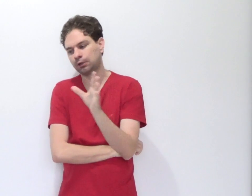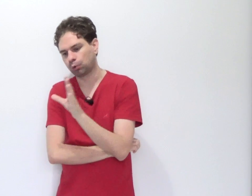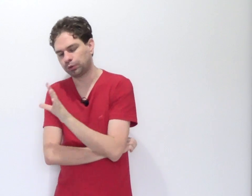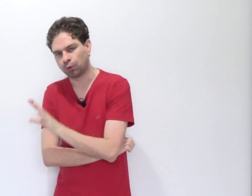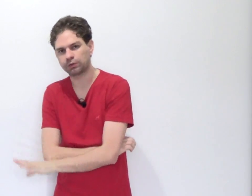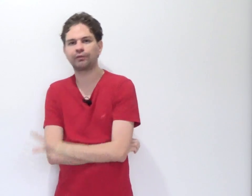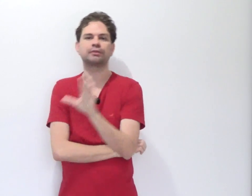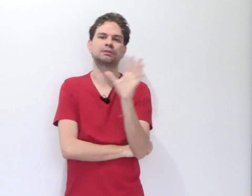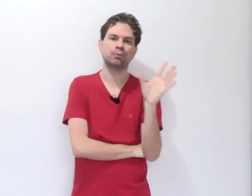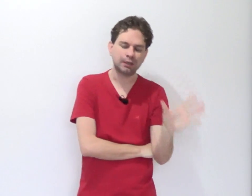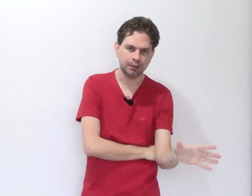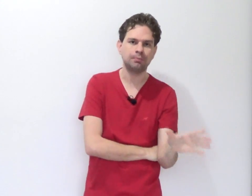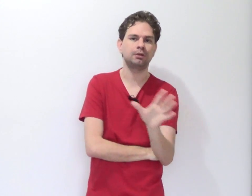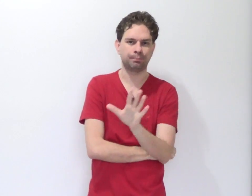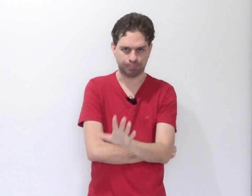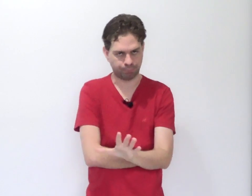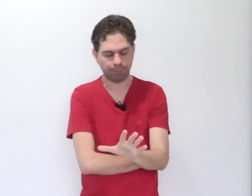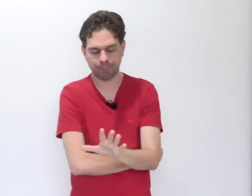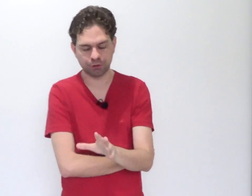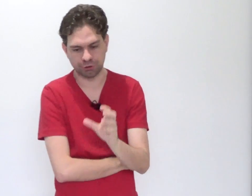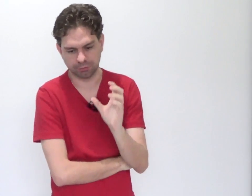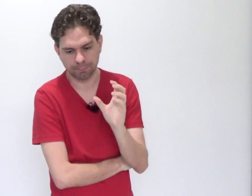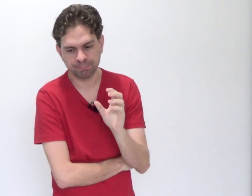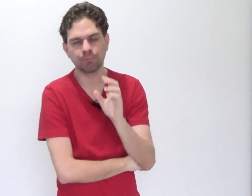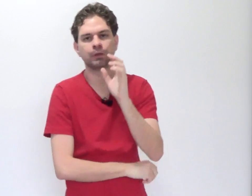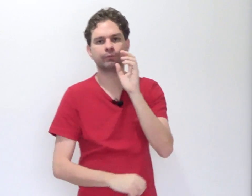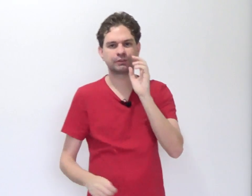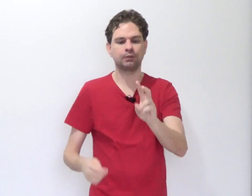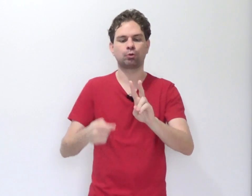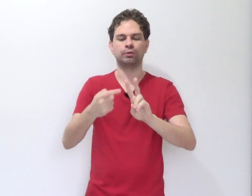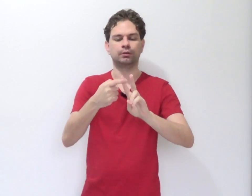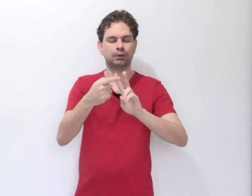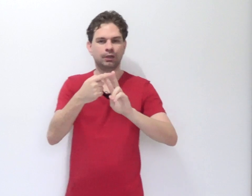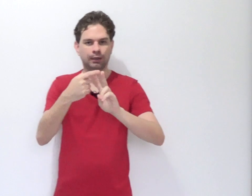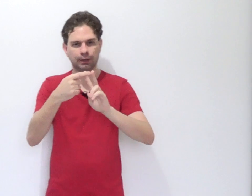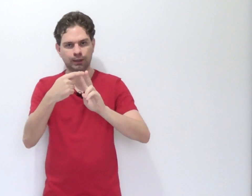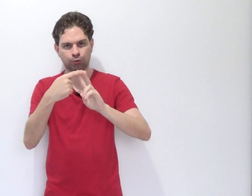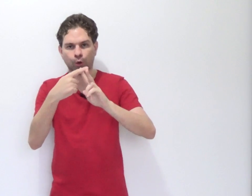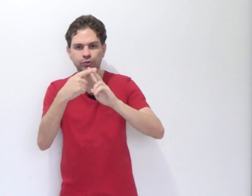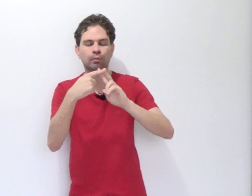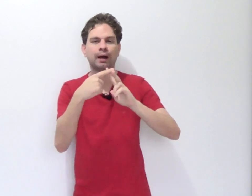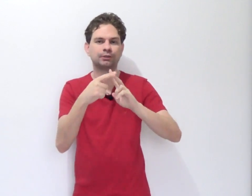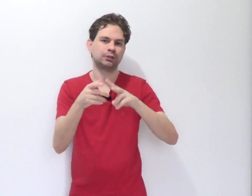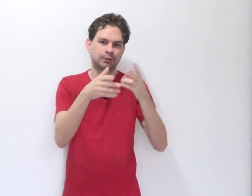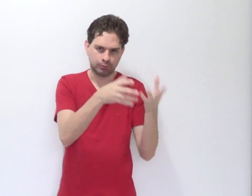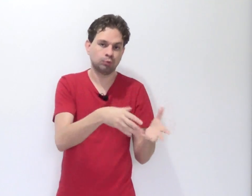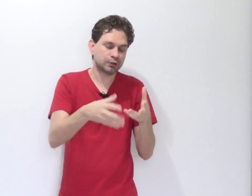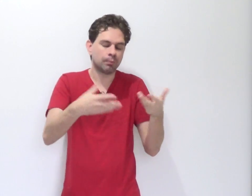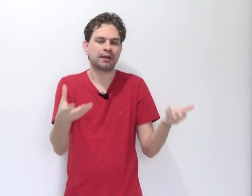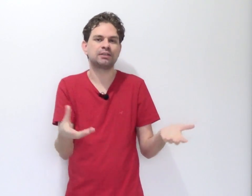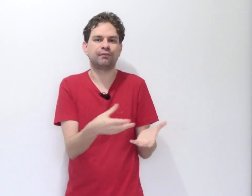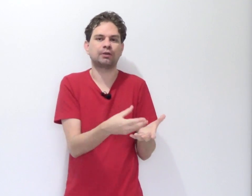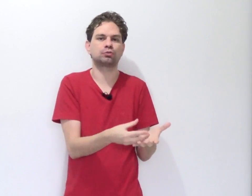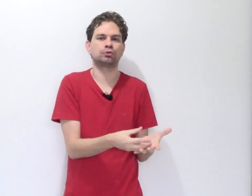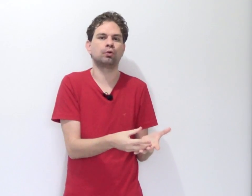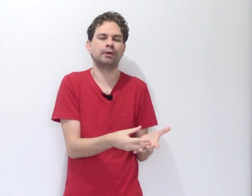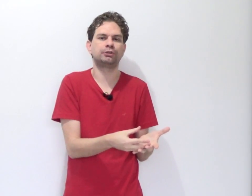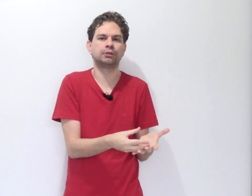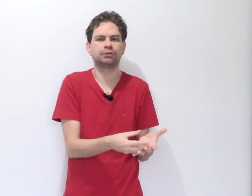inclui contravenção e crime propriamente dito. Você inclui duas ou mais infrações cometidas